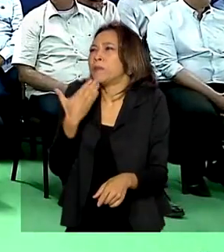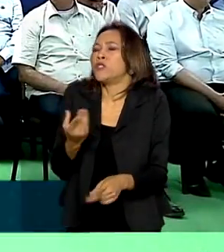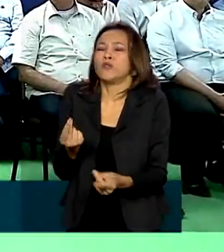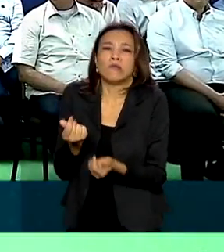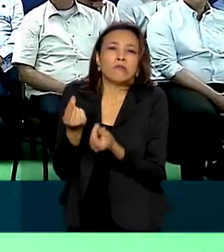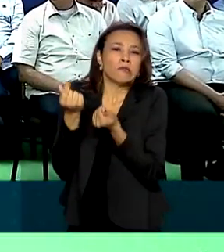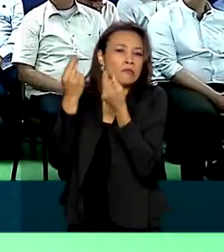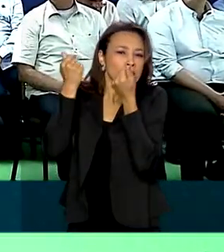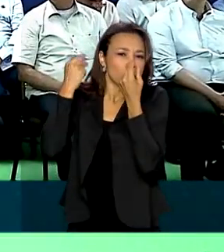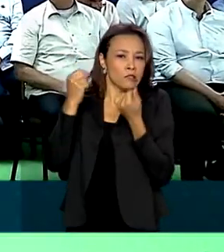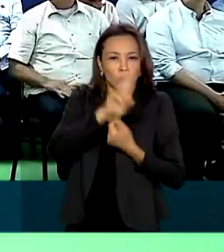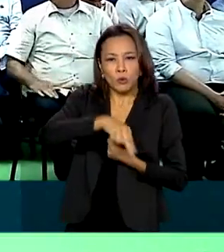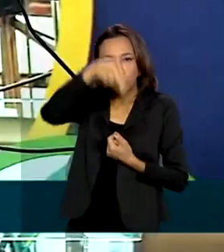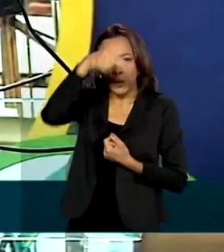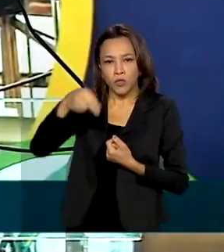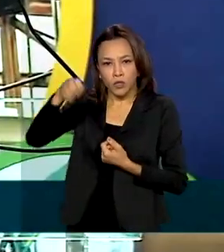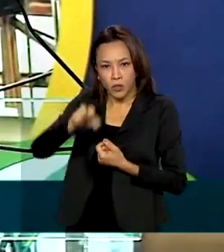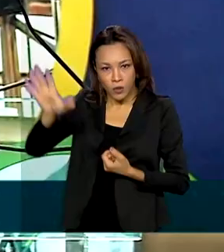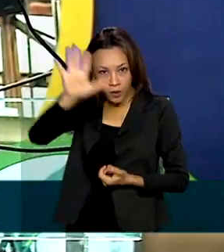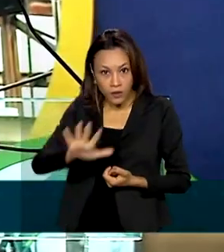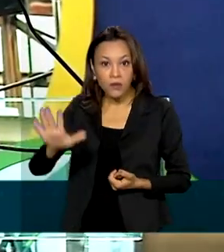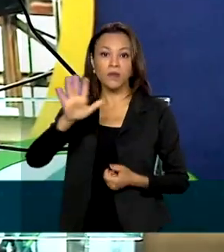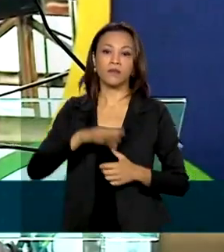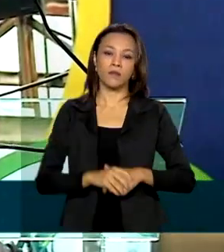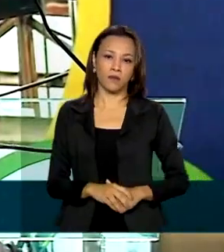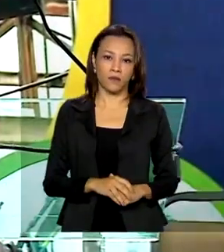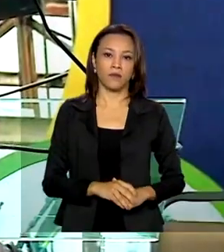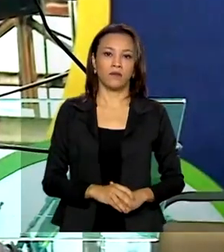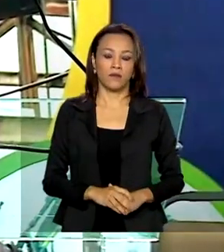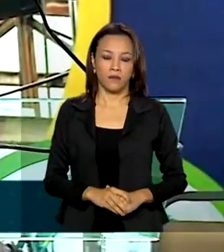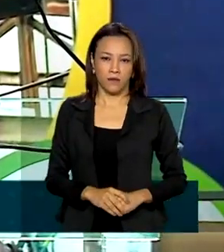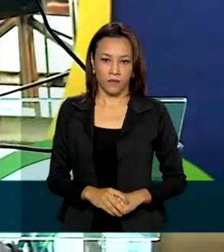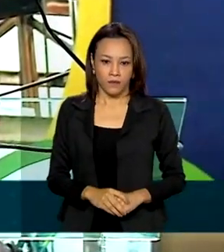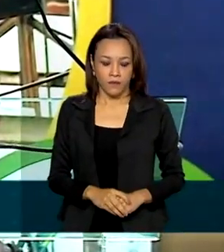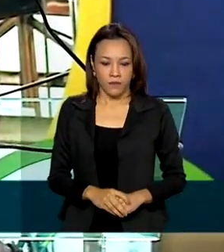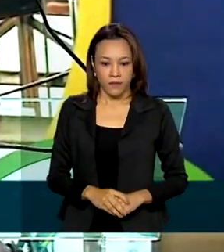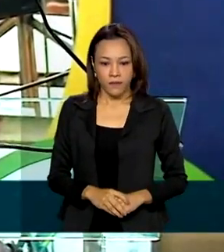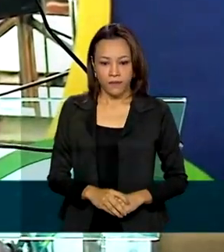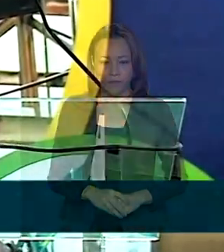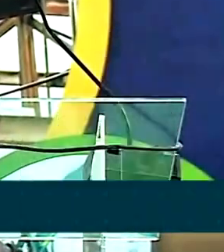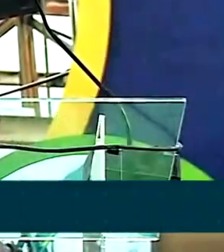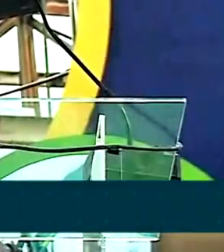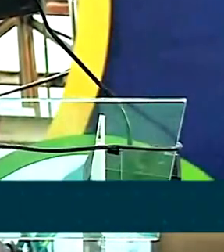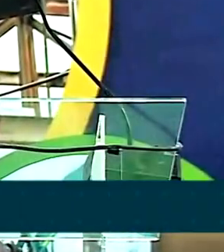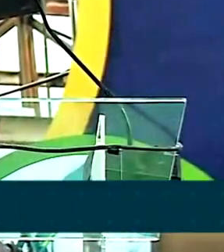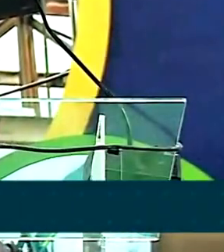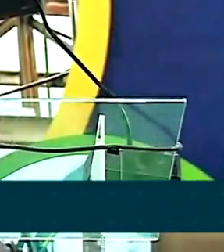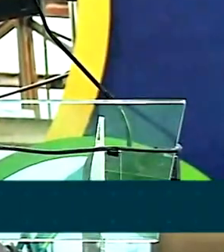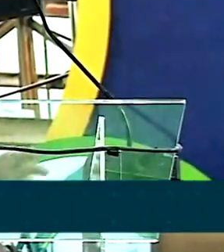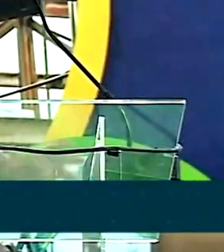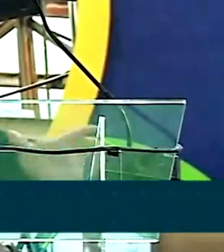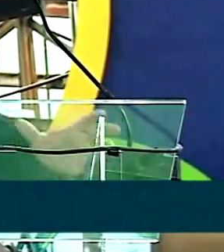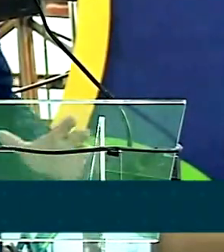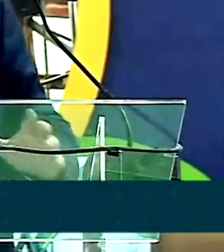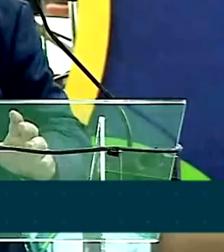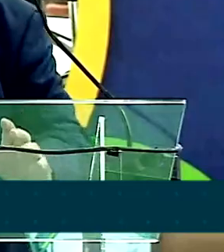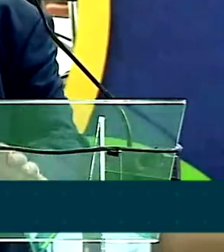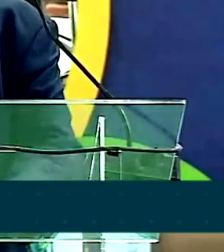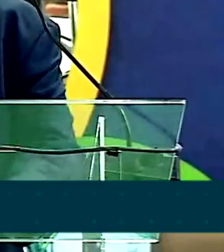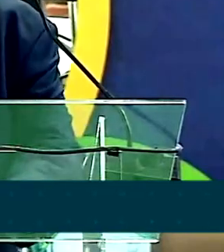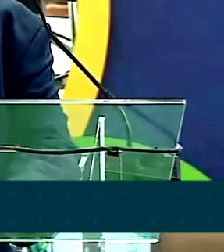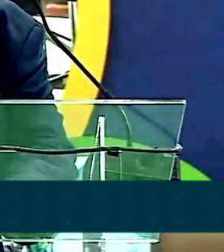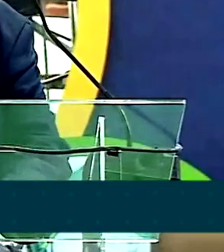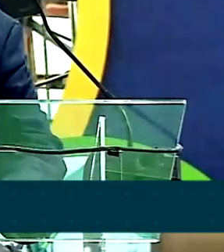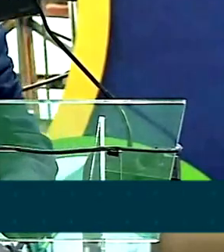empresários do Norte e do Nordeste. Quase 30 anos. Um assunto que vivia pelas gavetas, pelos birões da vida. E a gente tem,